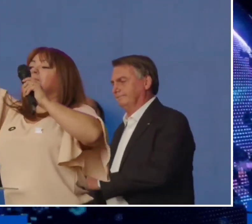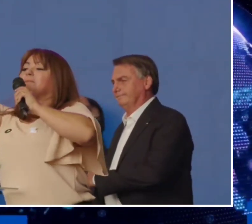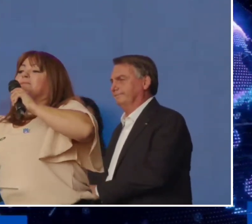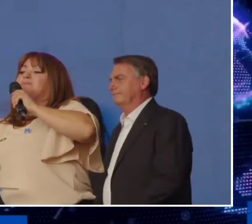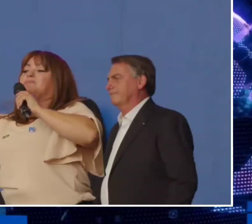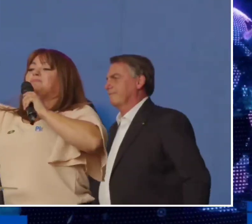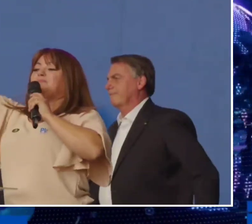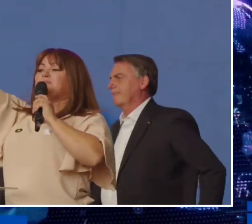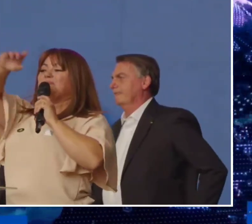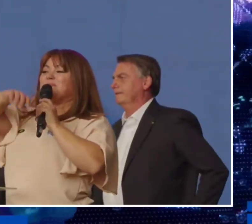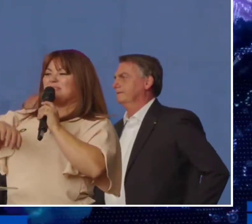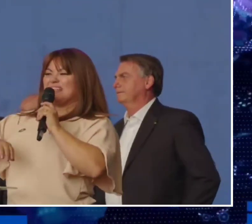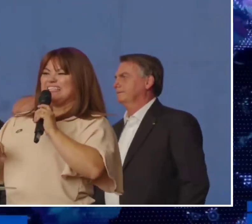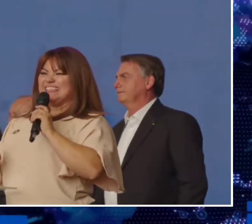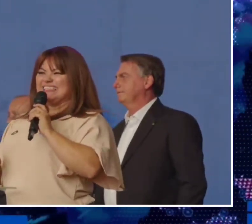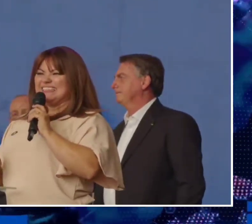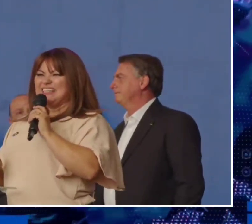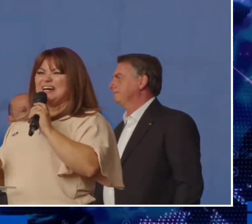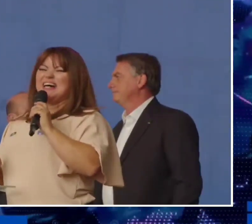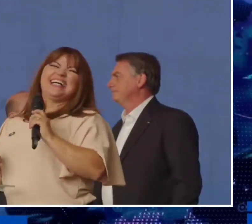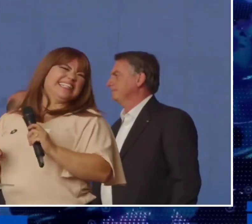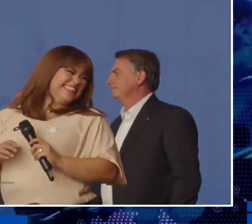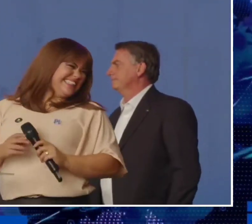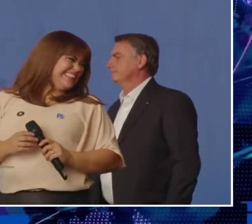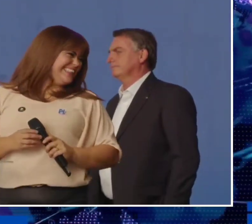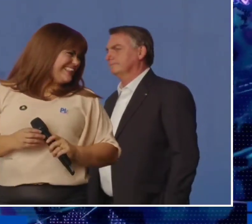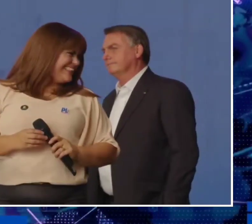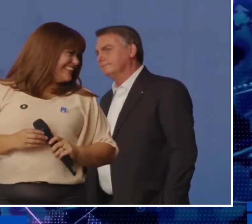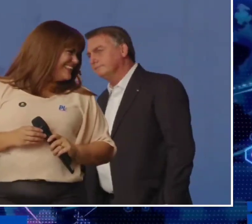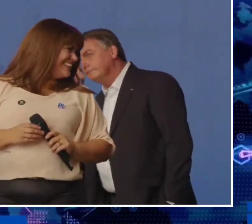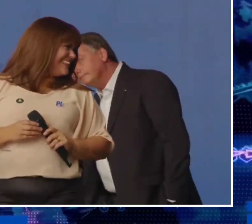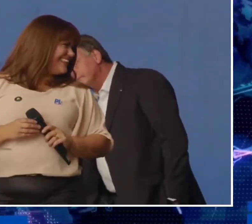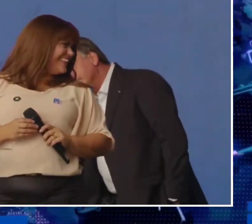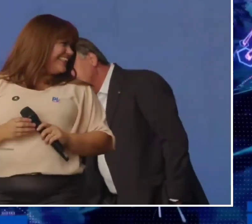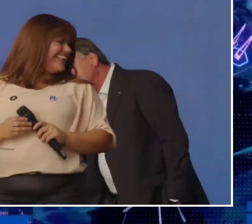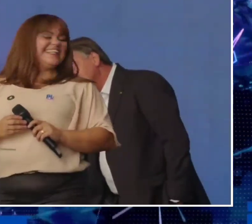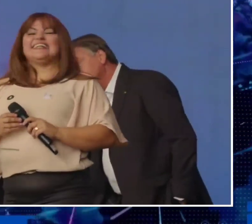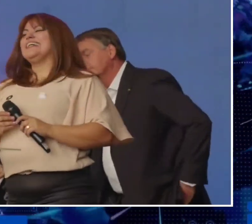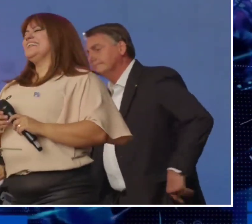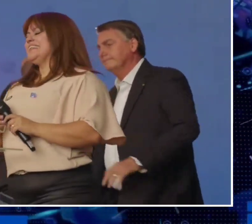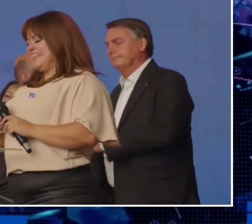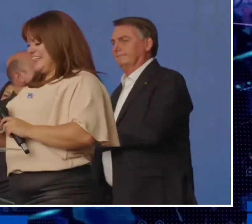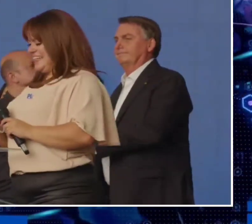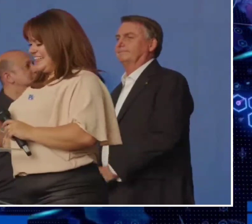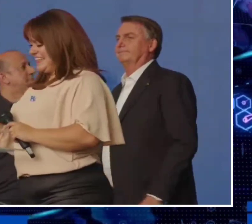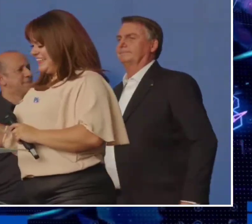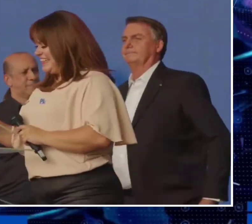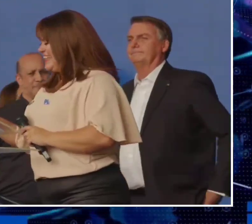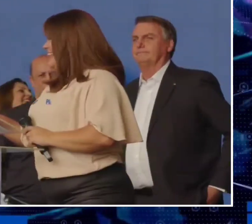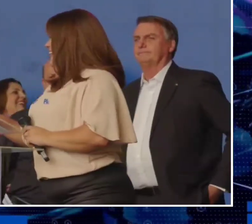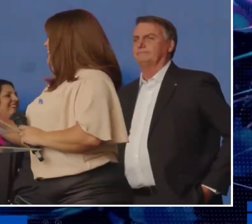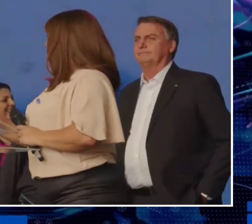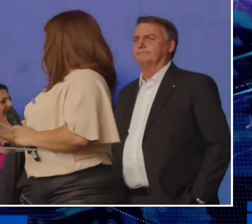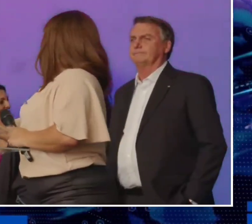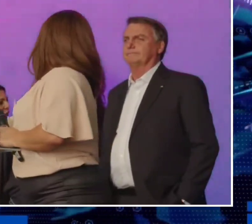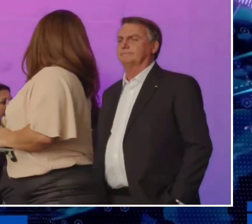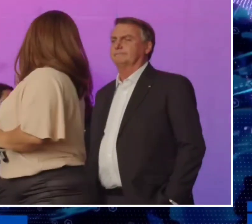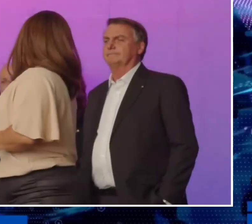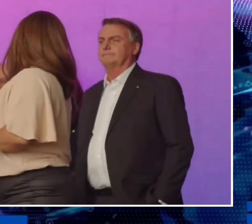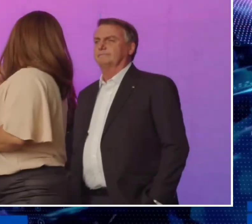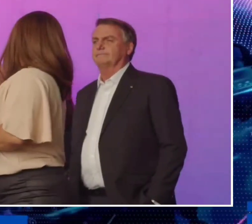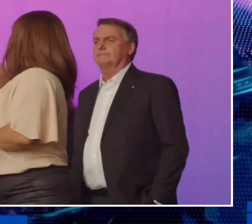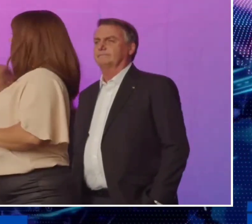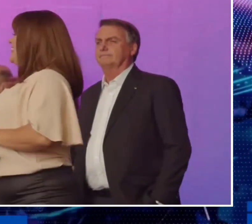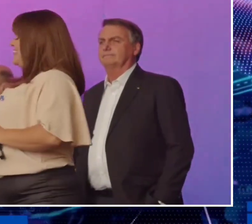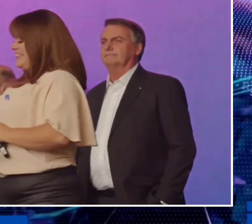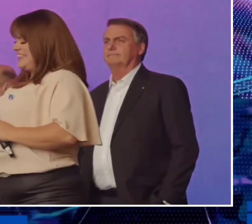em todo o país e é importante lembrar que Bolsonaro é o presidente de honra do partido, enquanto Michele Bolsonaro ocupa a presidência